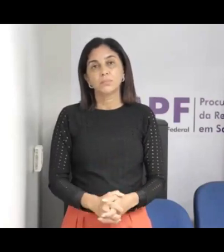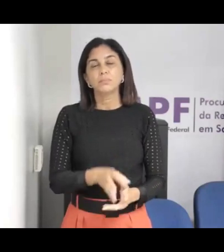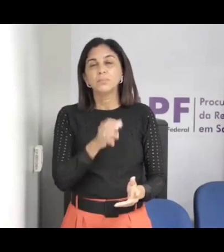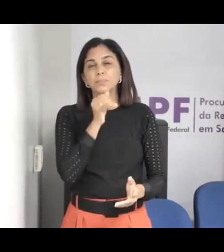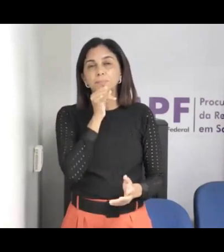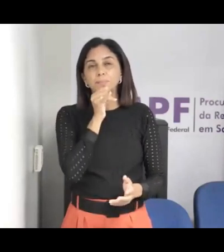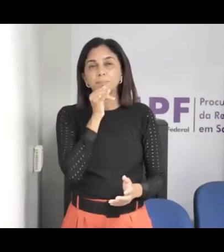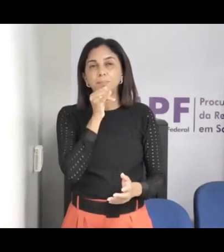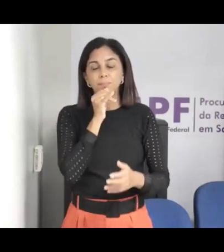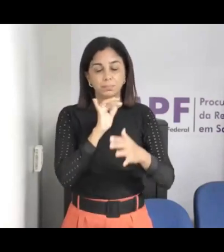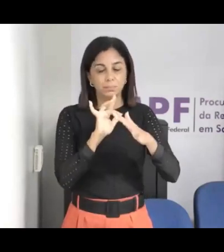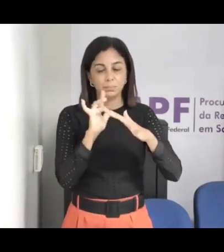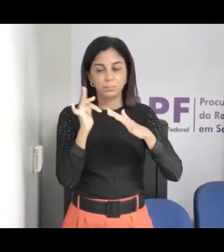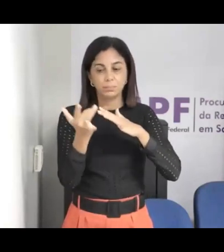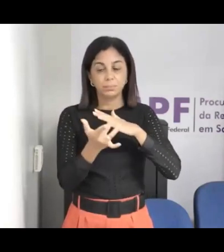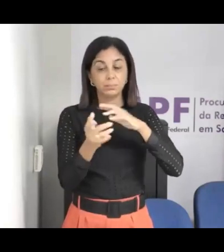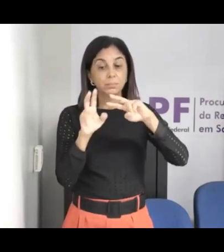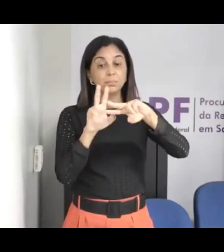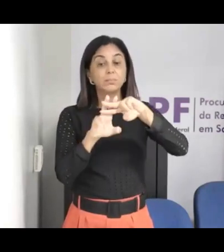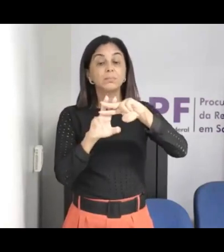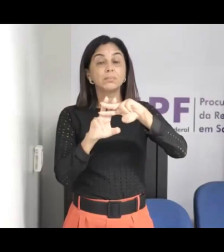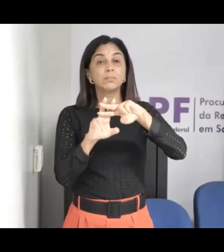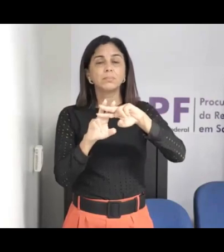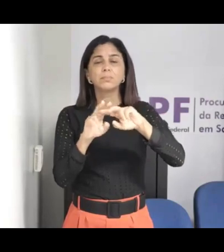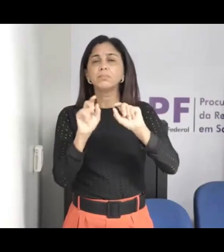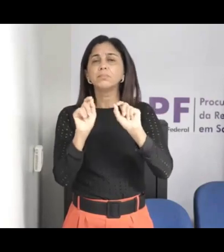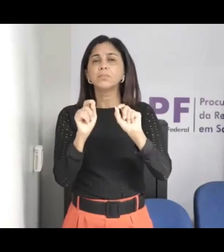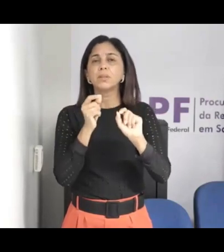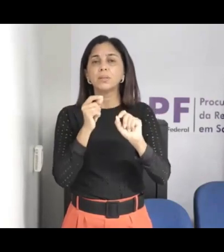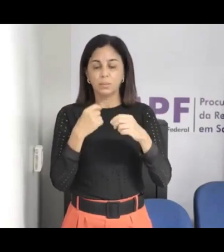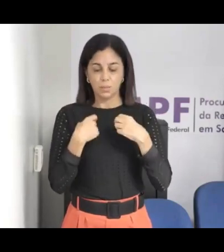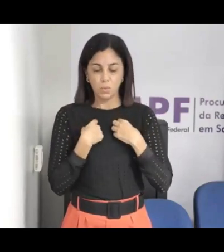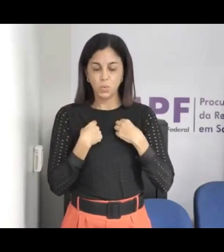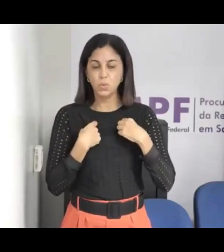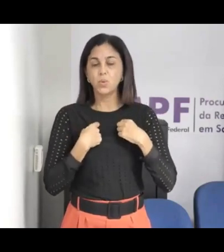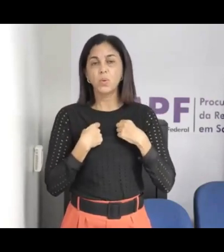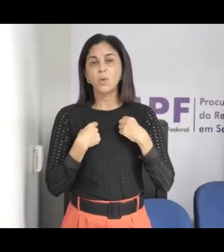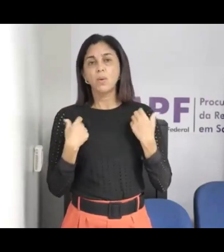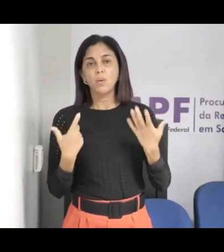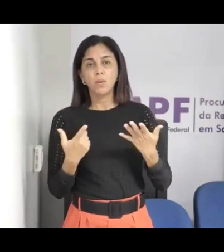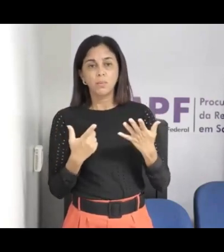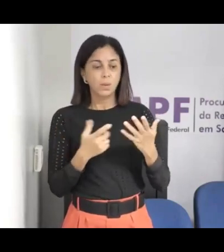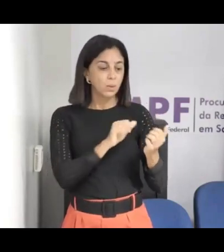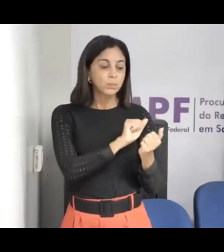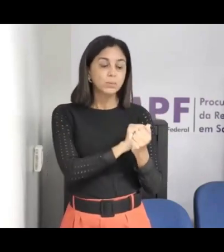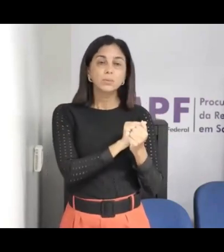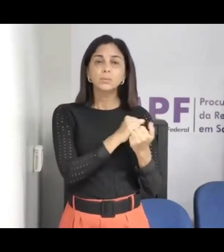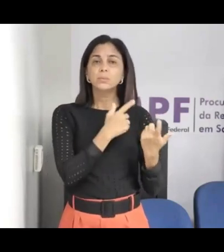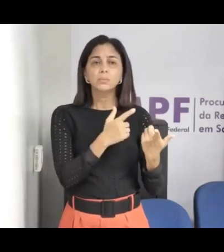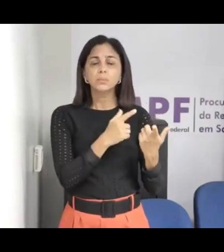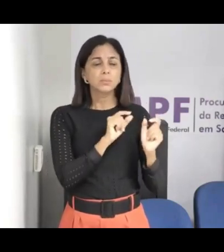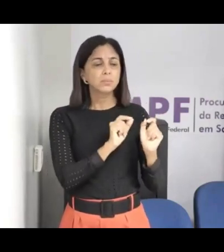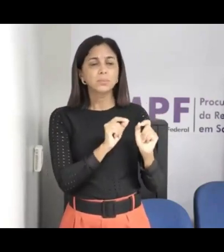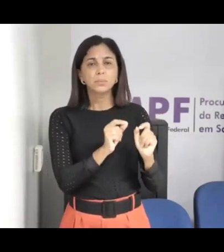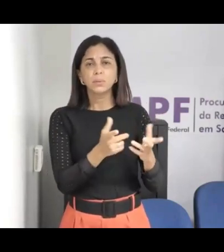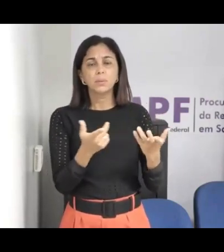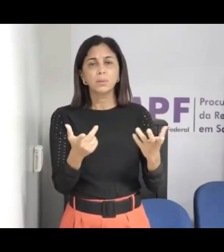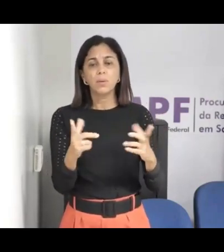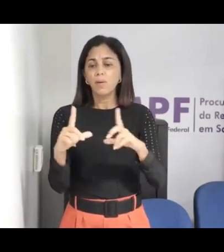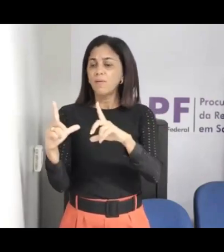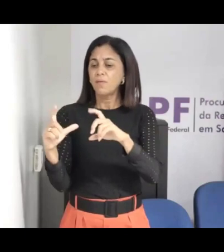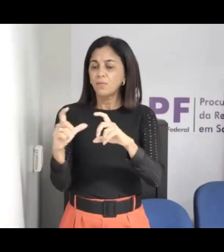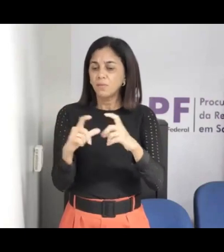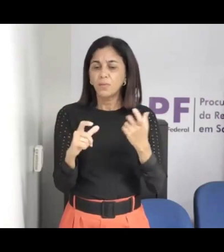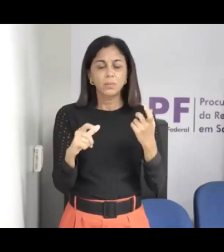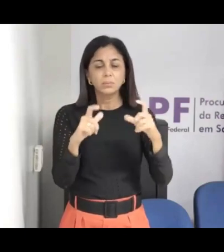a gente sabe que eu falei, a roupa que ela está usando, a posição que está, com quem que está, então a foto é algo muito